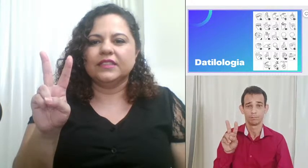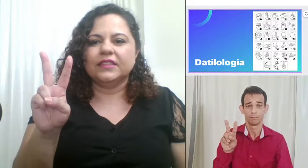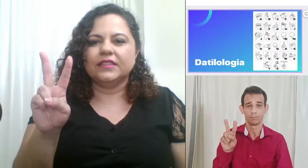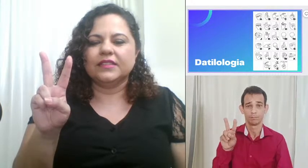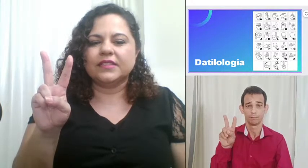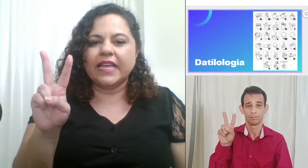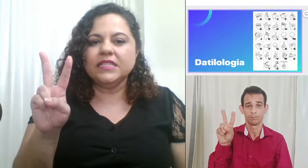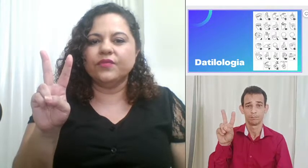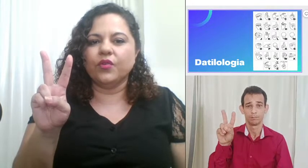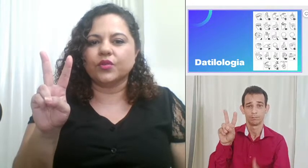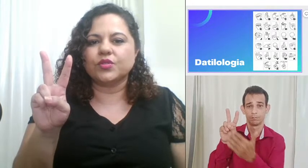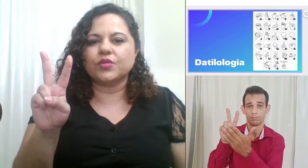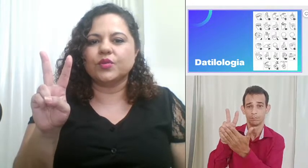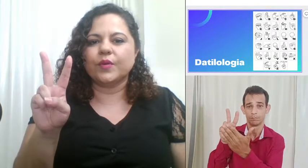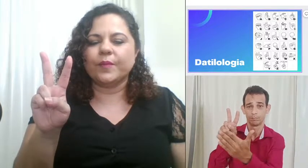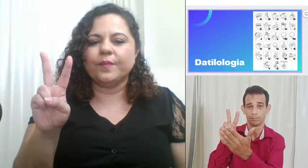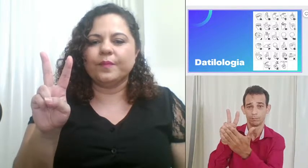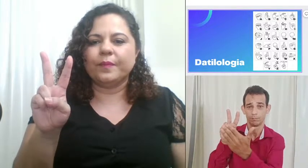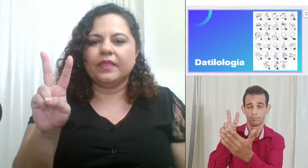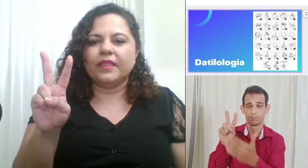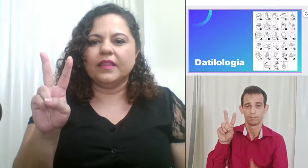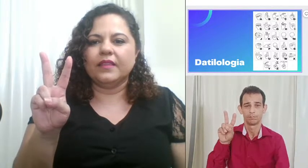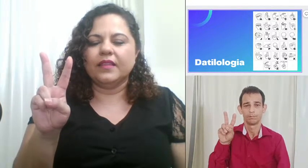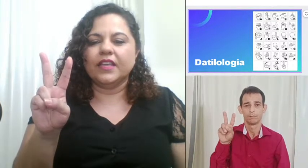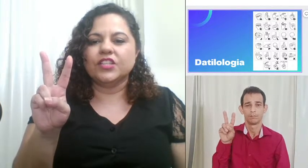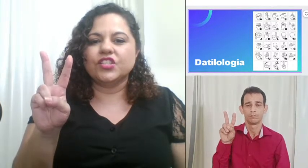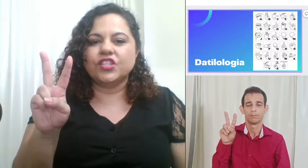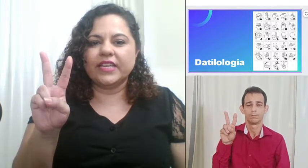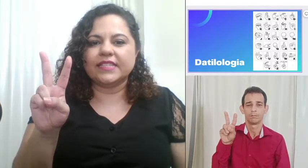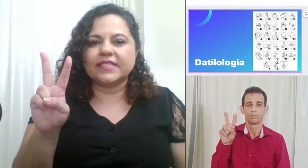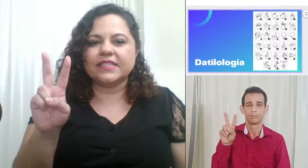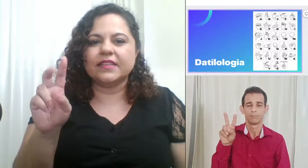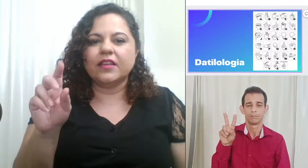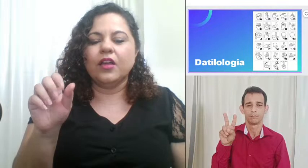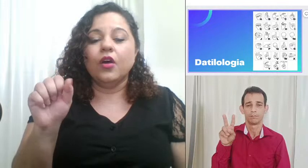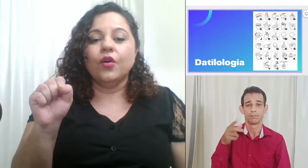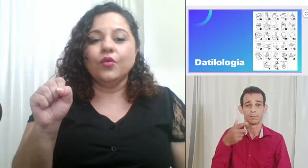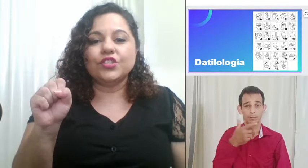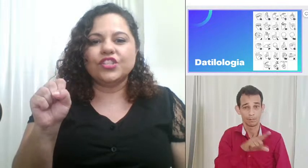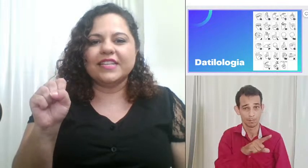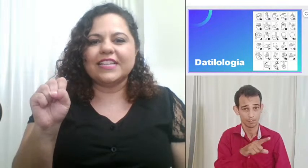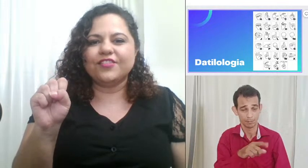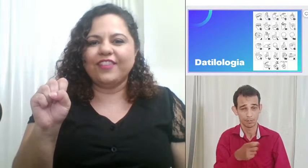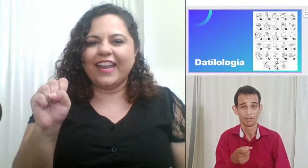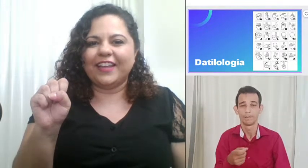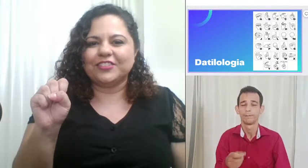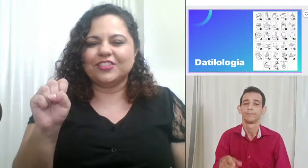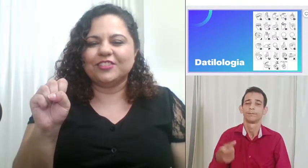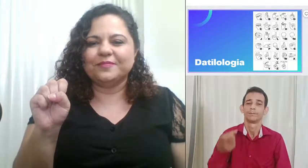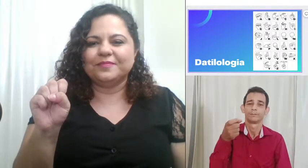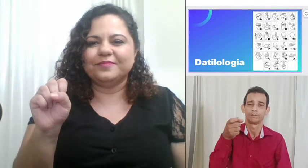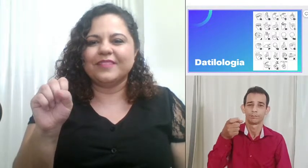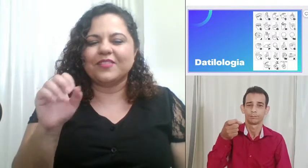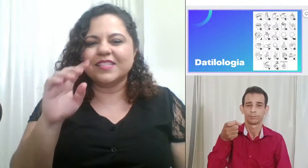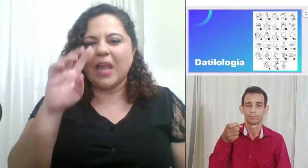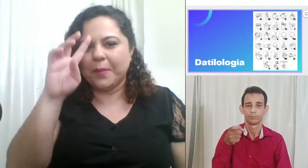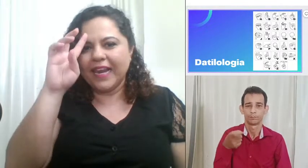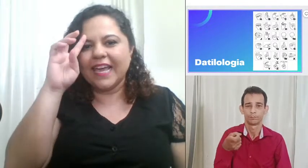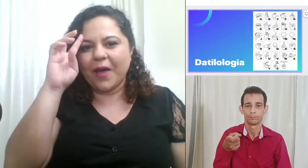sem esforço X o X o é diferente é um sinal bem legal